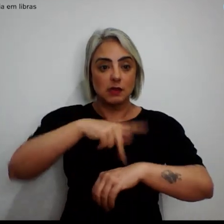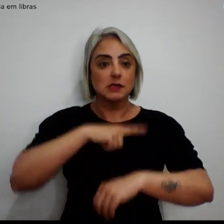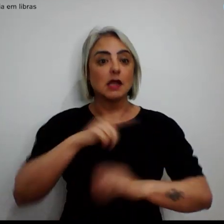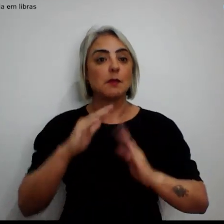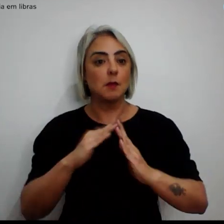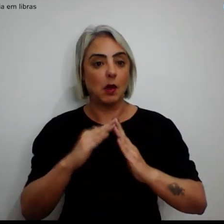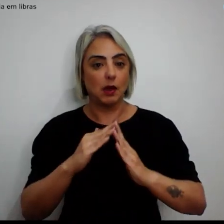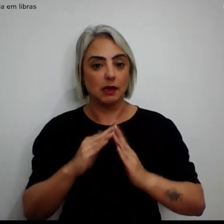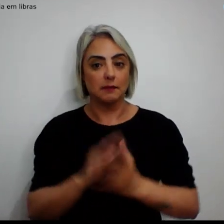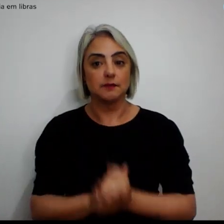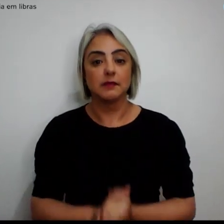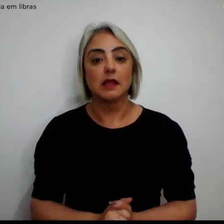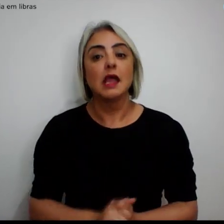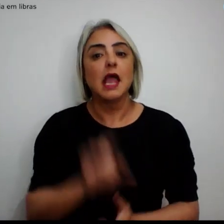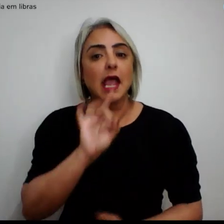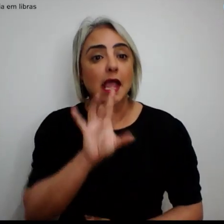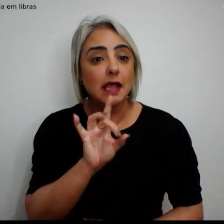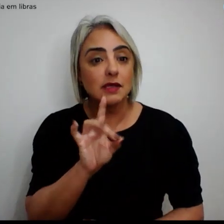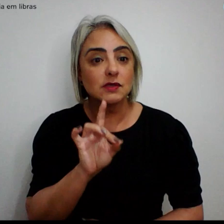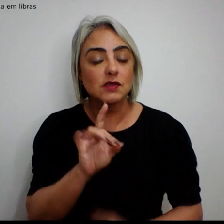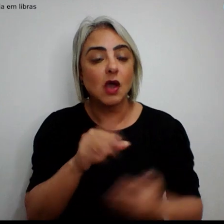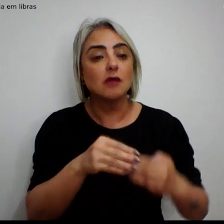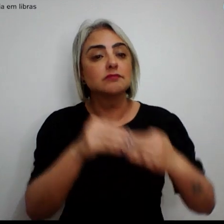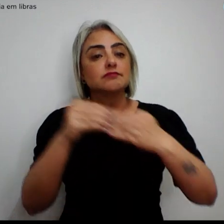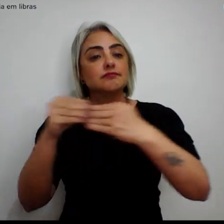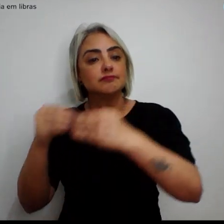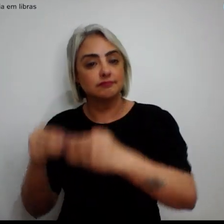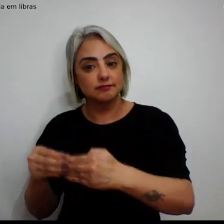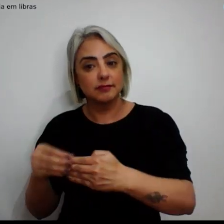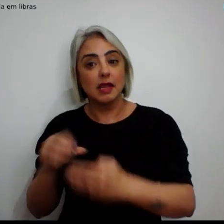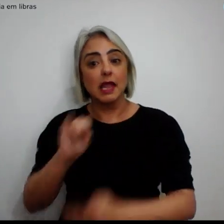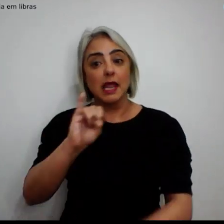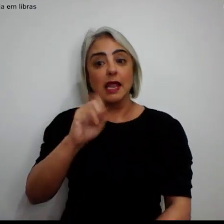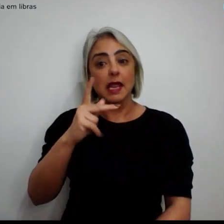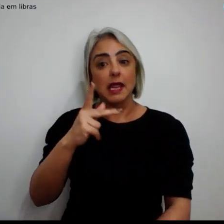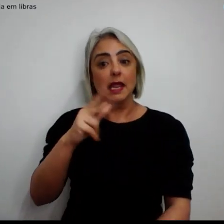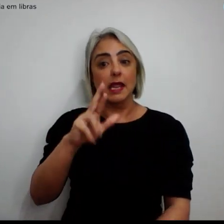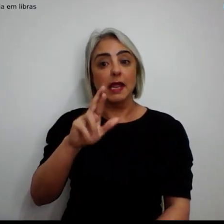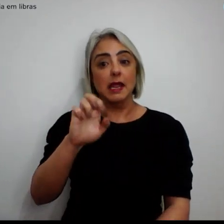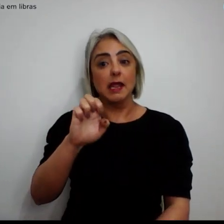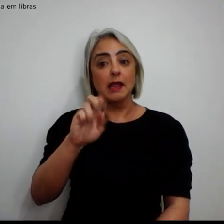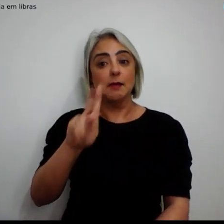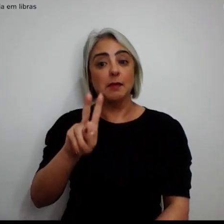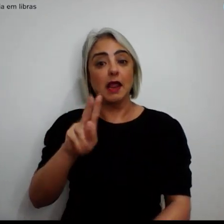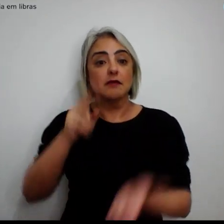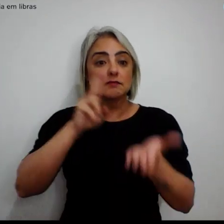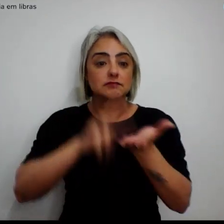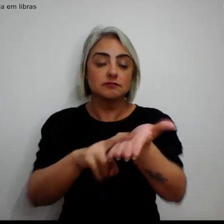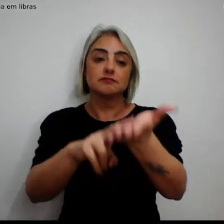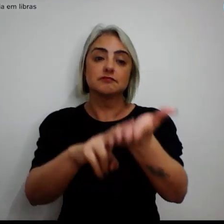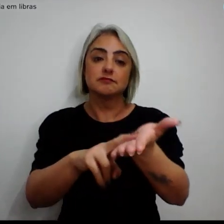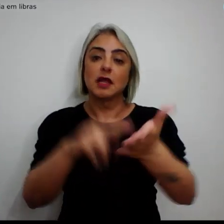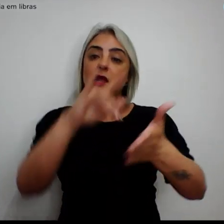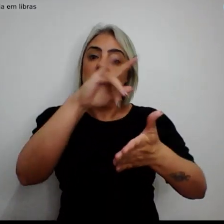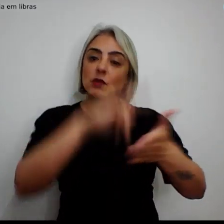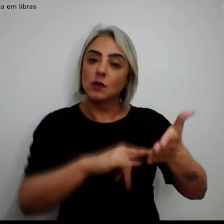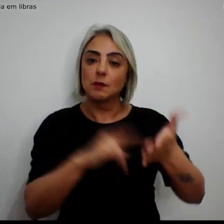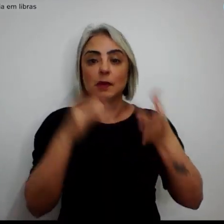Basta encaminhar ao IPREV correspondência com declaração de comparecimento